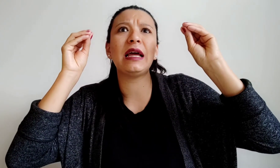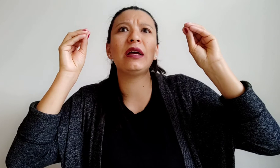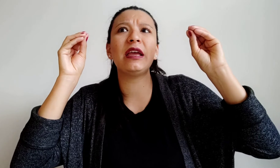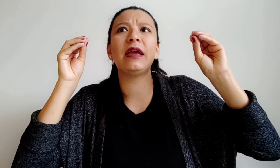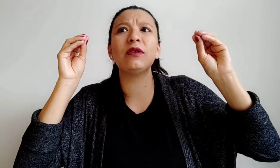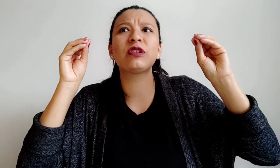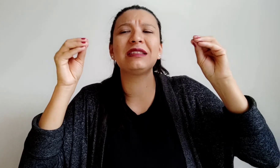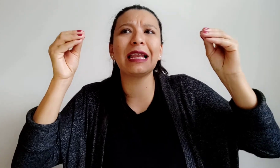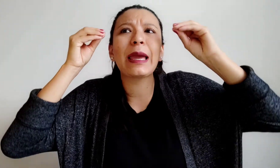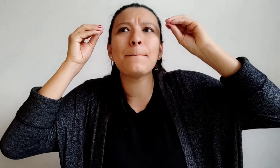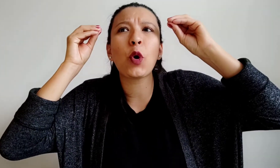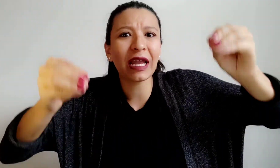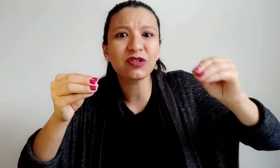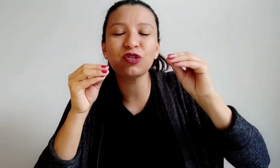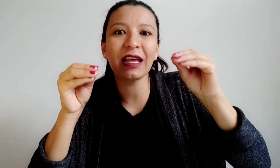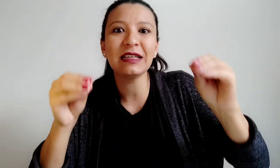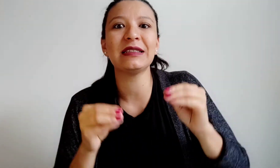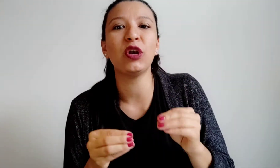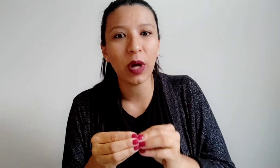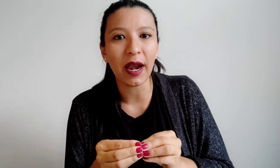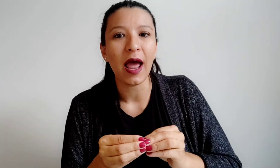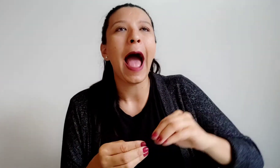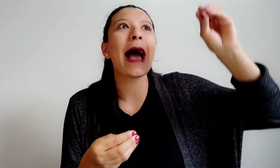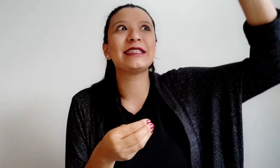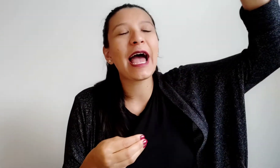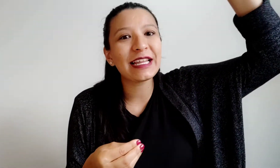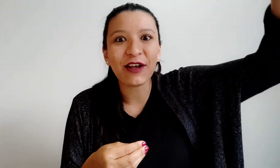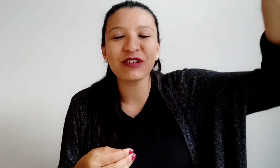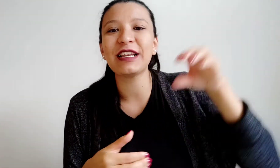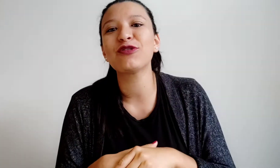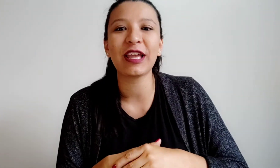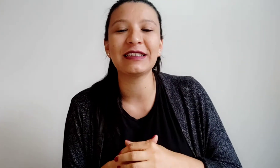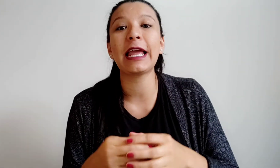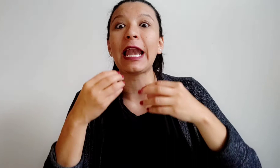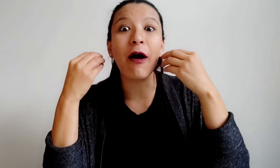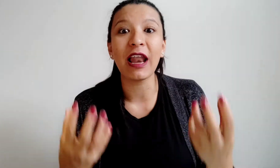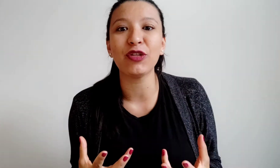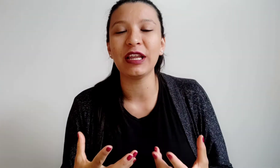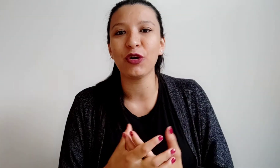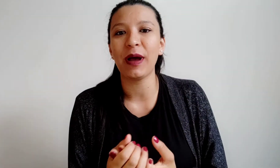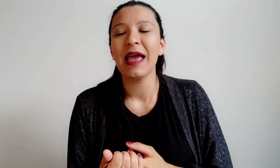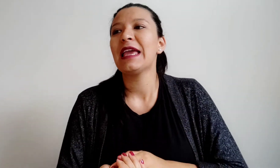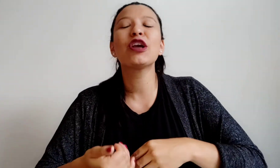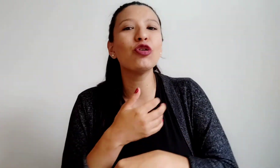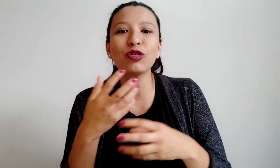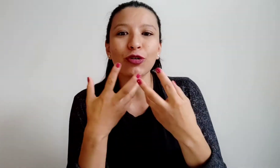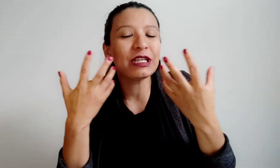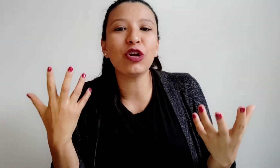imagínense, ustedes tienen que ponerse ustedes en ese lugar, allá en esa oficina que ustedes quieren hablando el idioma, incluso si no